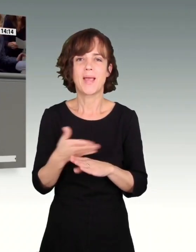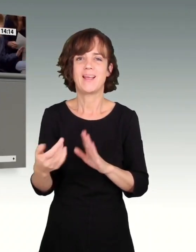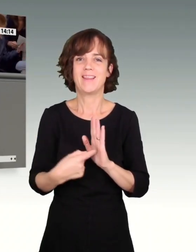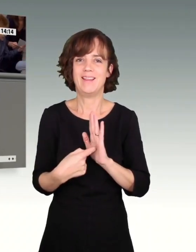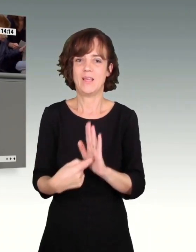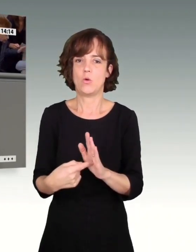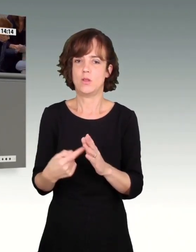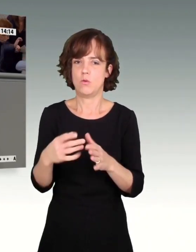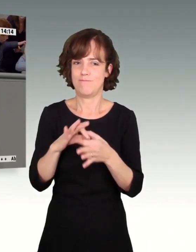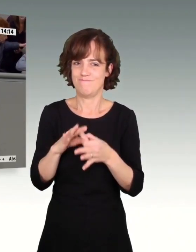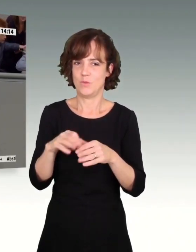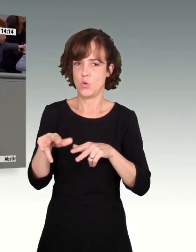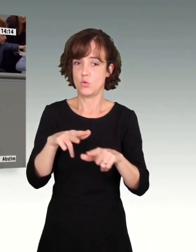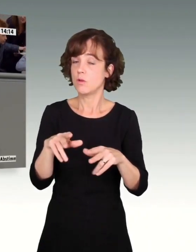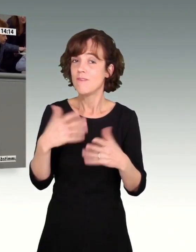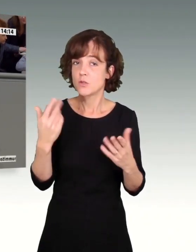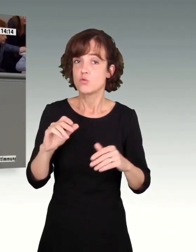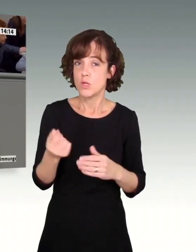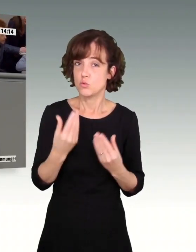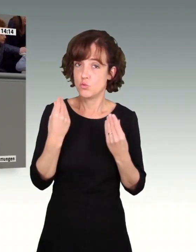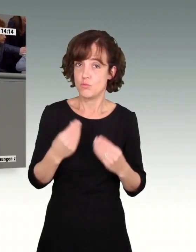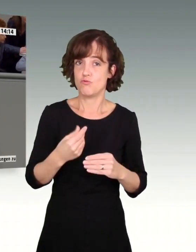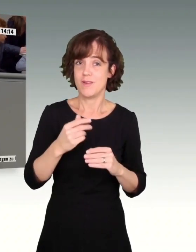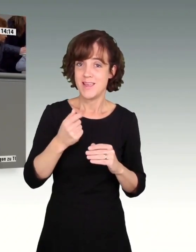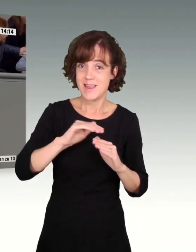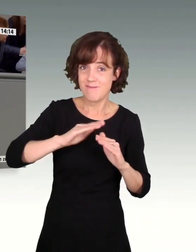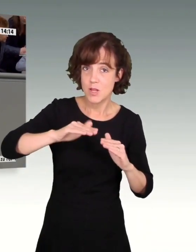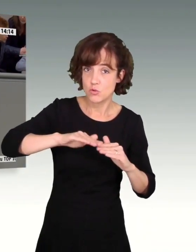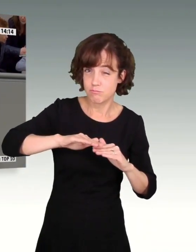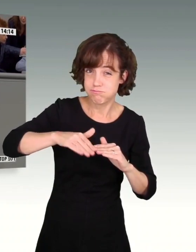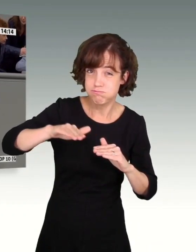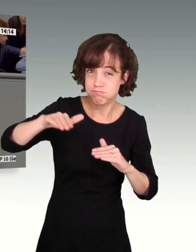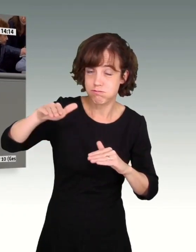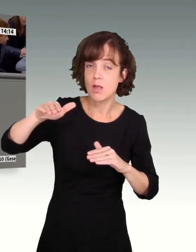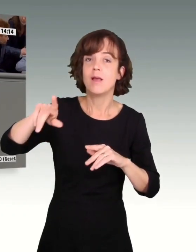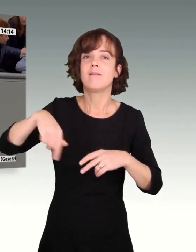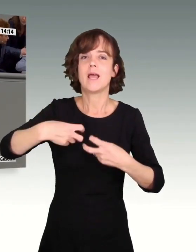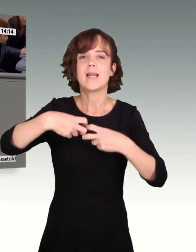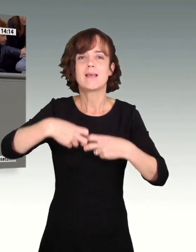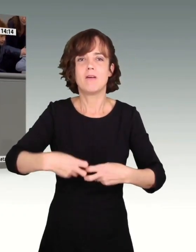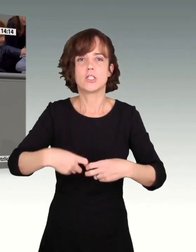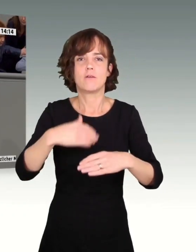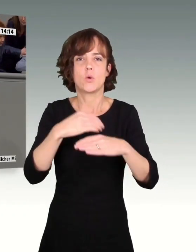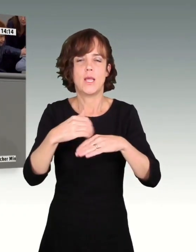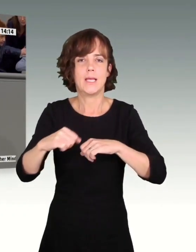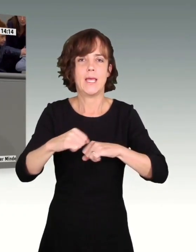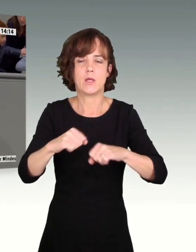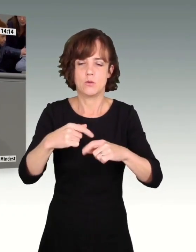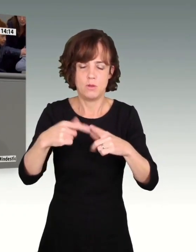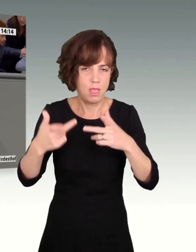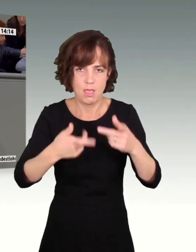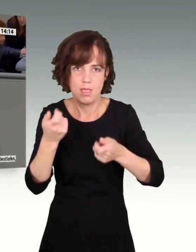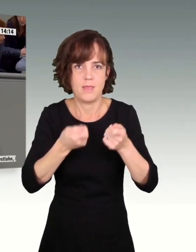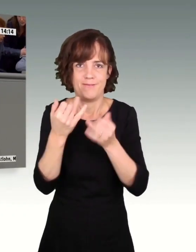der Konjunktur. Zuerst ist die Konjunktur, also die Inflation, nach oben gegangen, und dann haben die Gewerkschaften und die Kollegen reagiert, weil sie davon leben müssen.